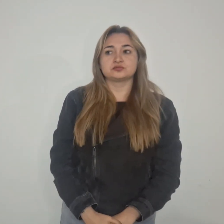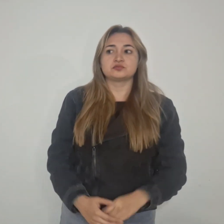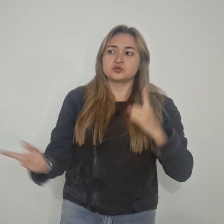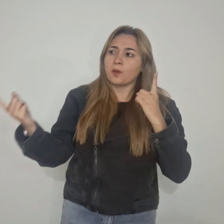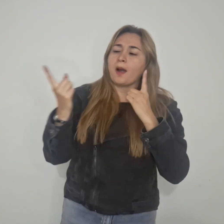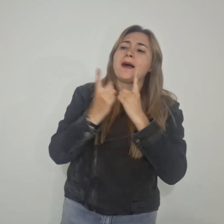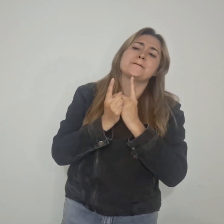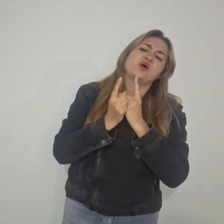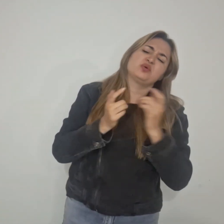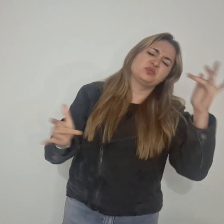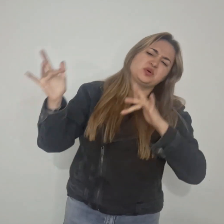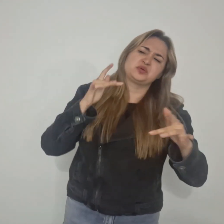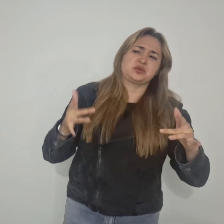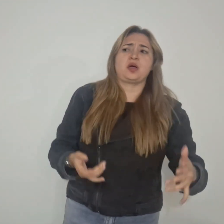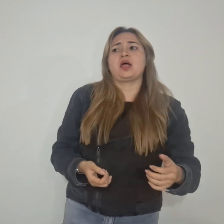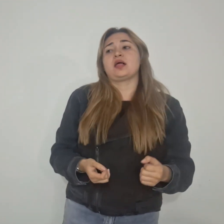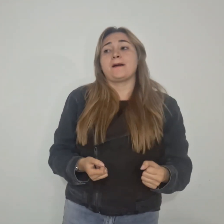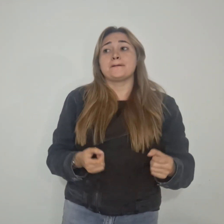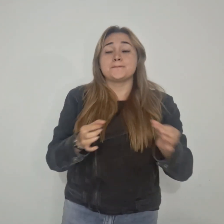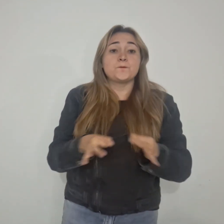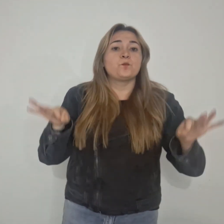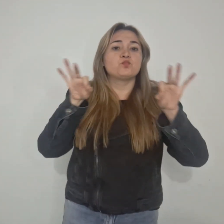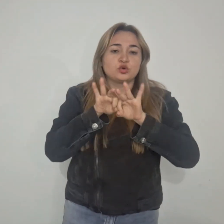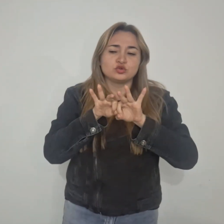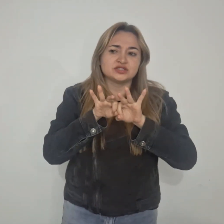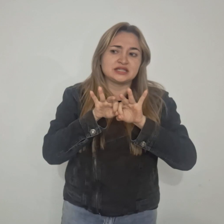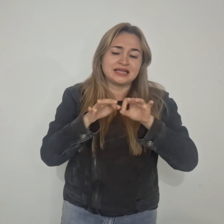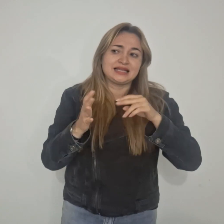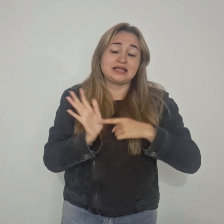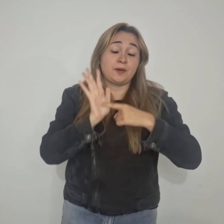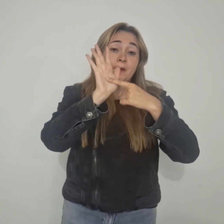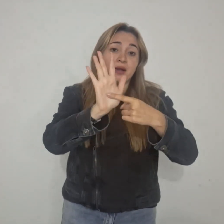participación son fundamentales para el éxito de esta iniciativa.